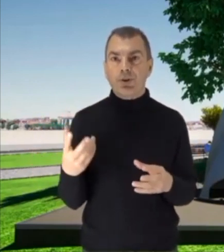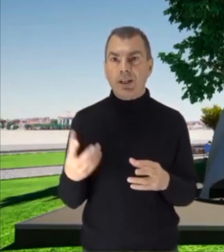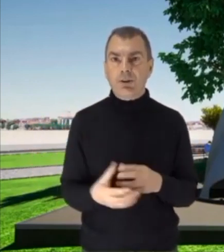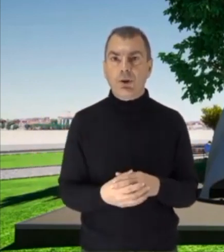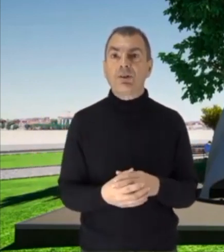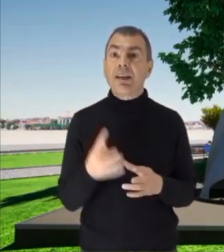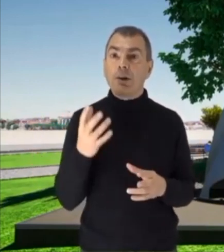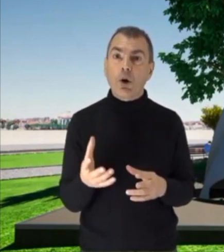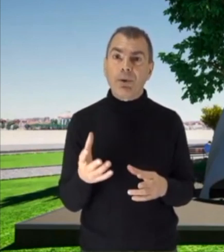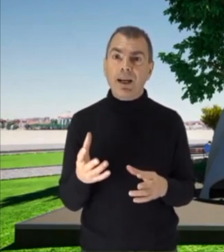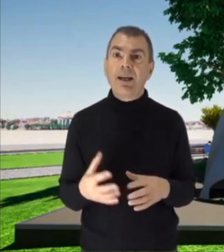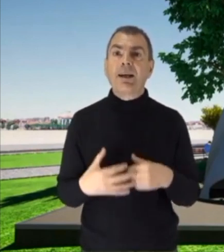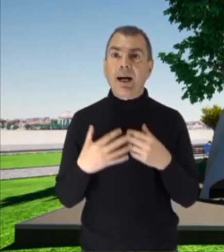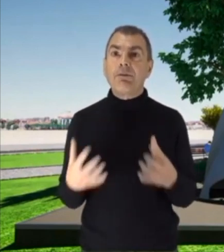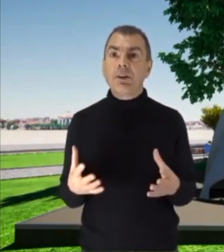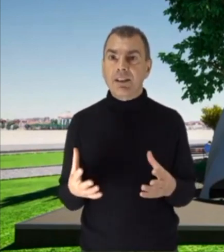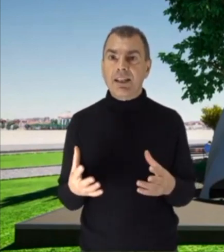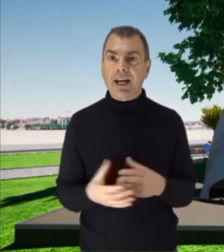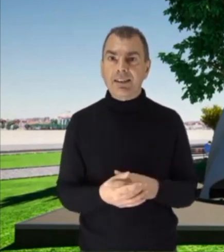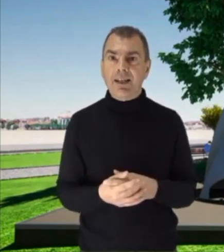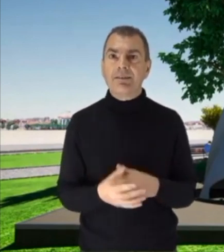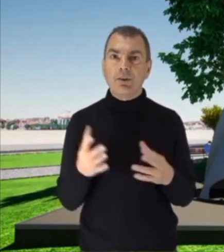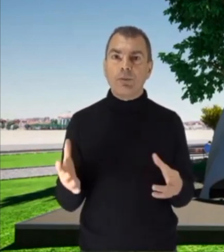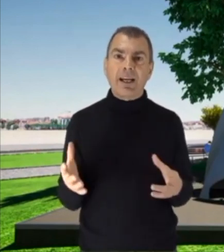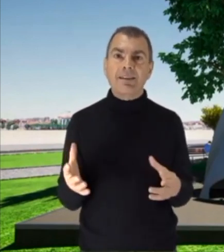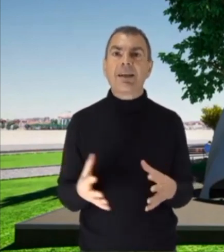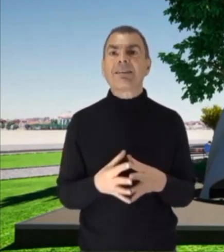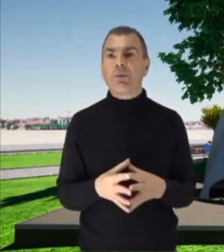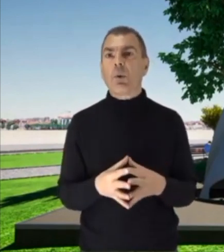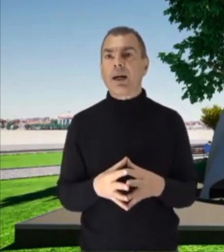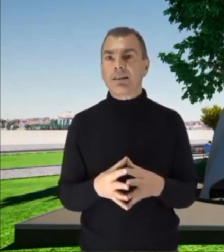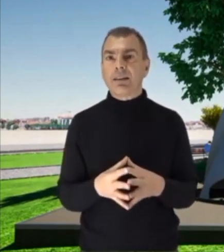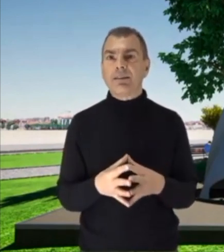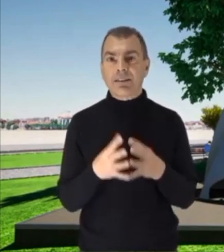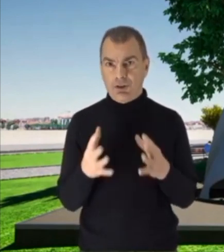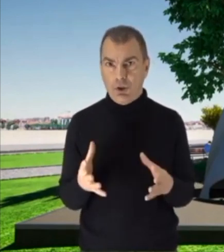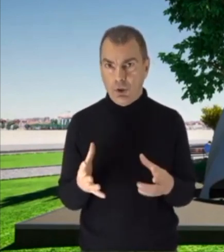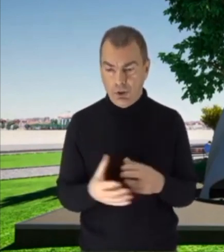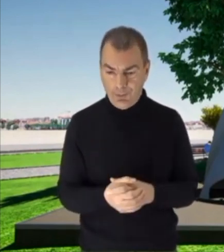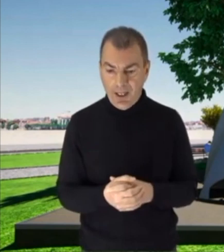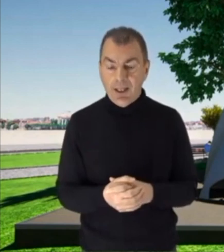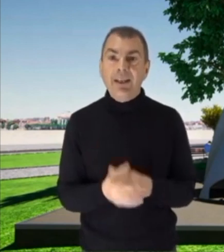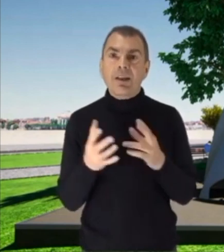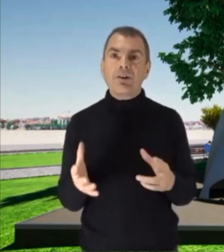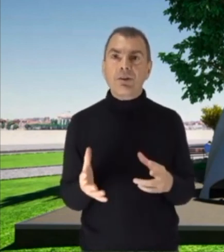progetto dell'opera a voi dedicata, denominata Semiguardi Ti Ascolto. In che cosa